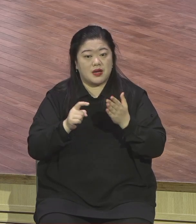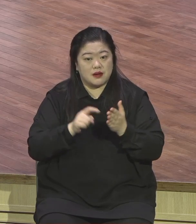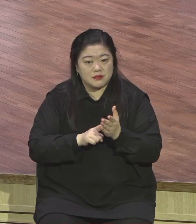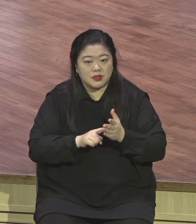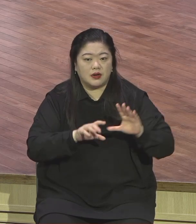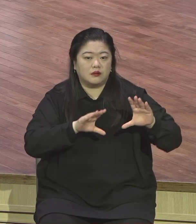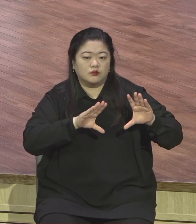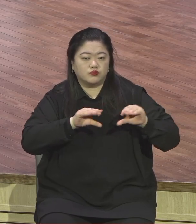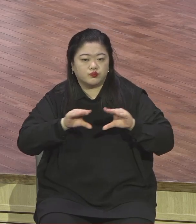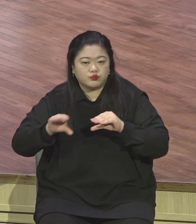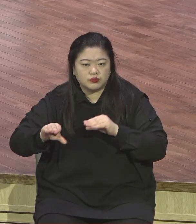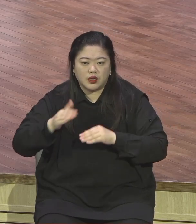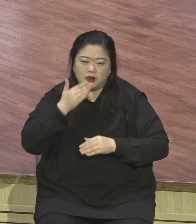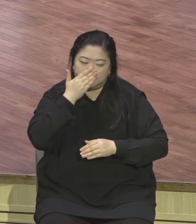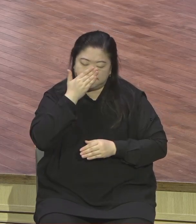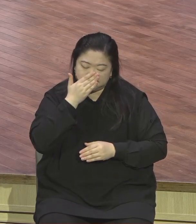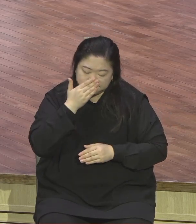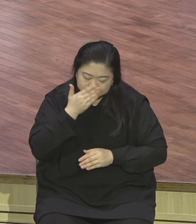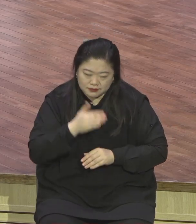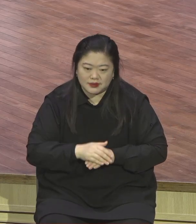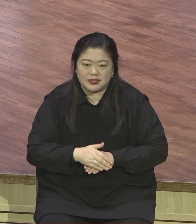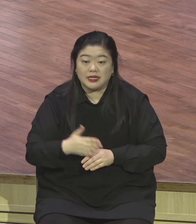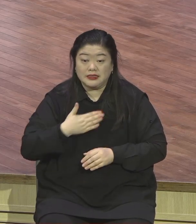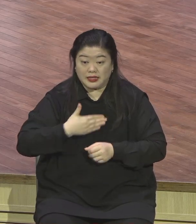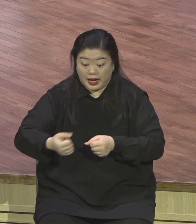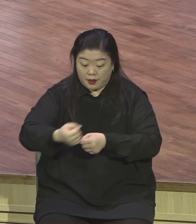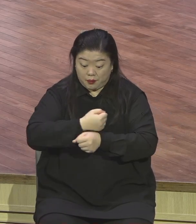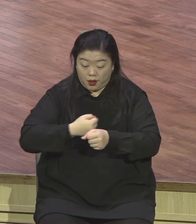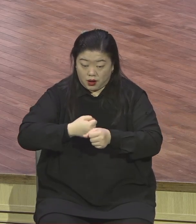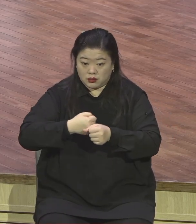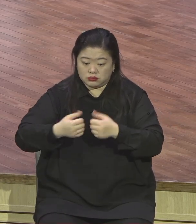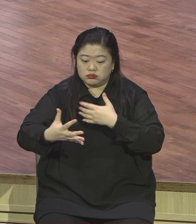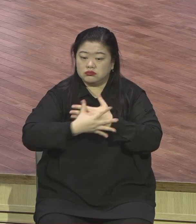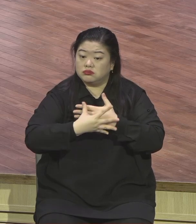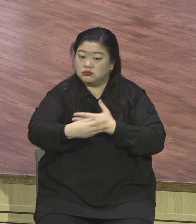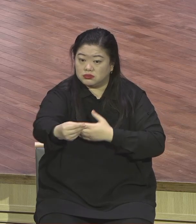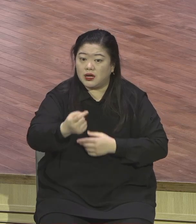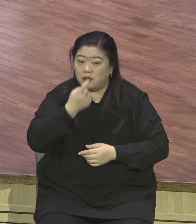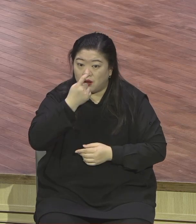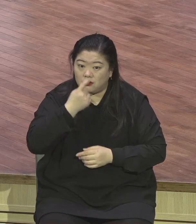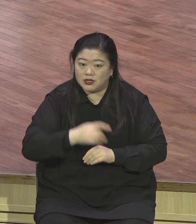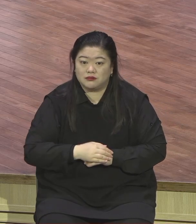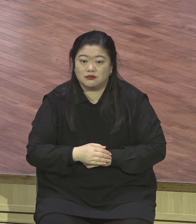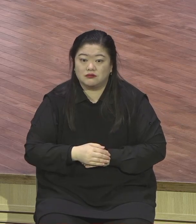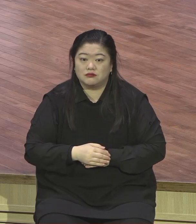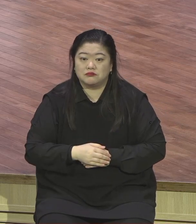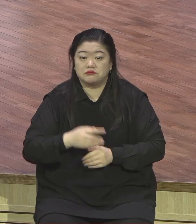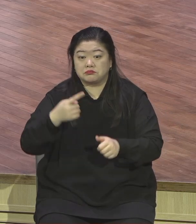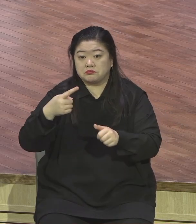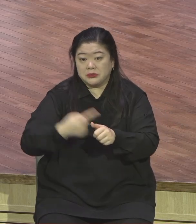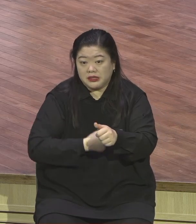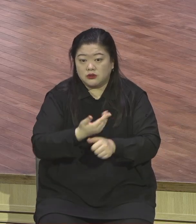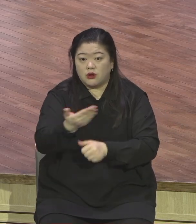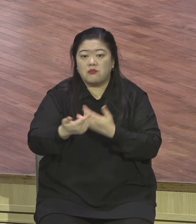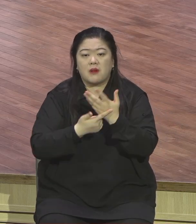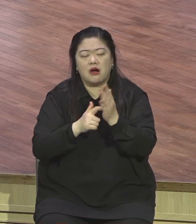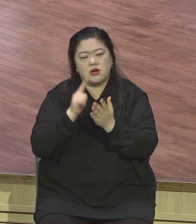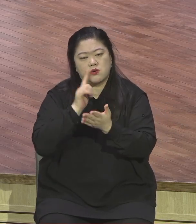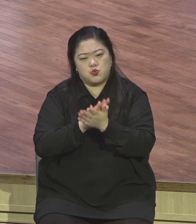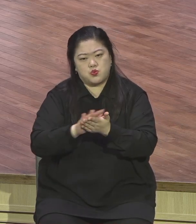온유하고 겸손하니 나의 멍해를 메고 내게 배우라 그리하면 너의 마음이 심을 얻으리니 이는 내